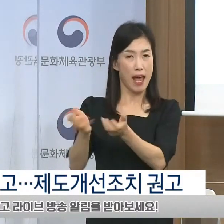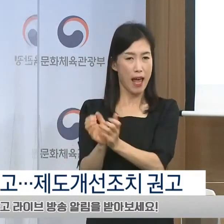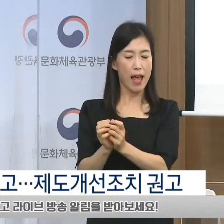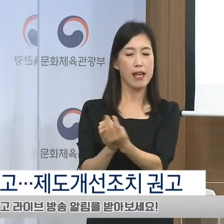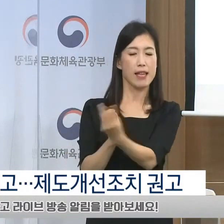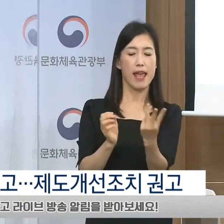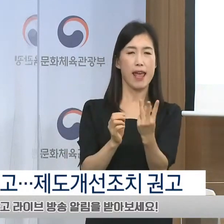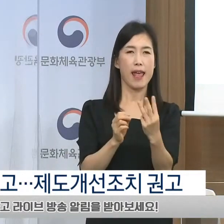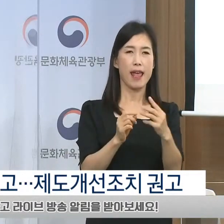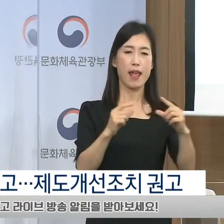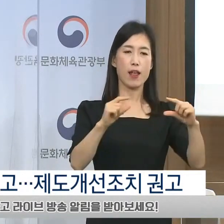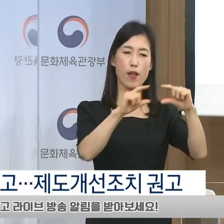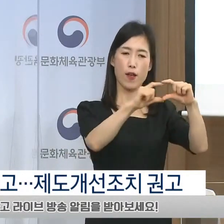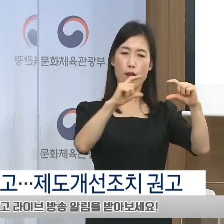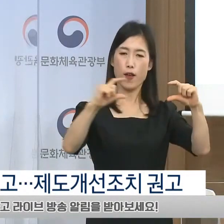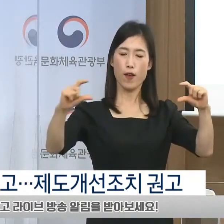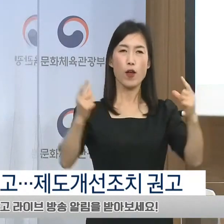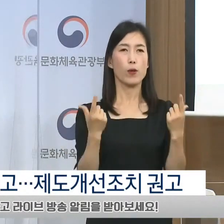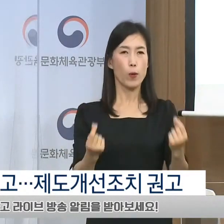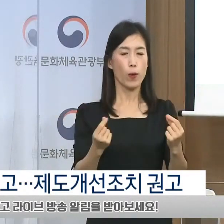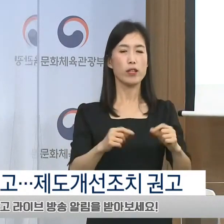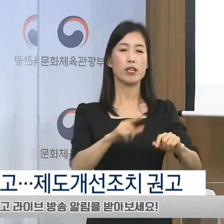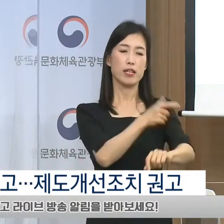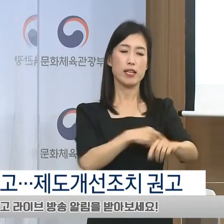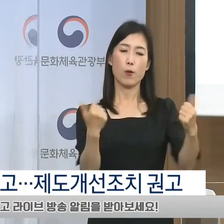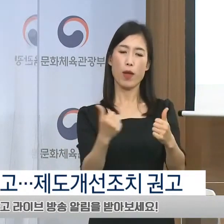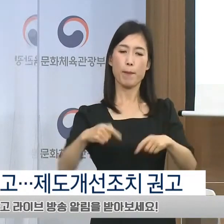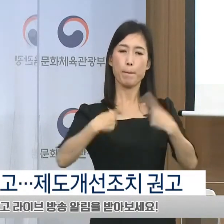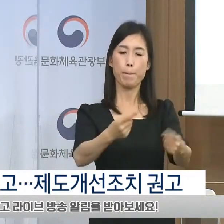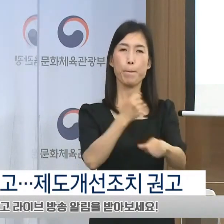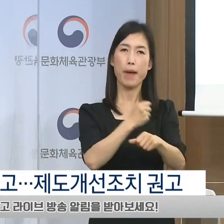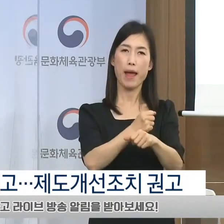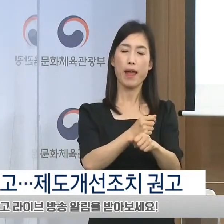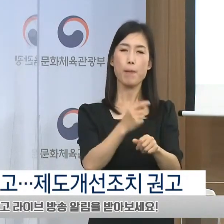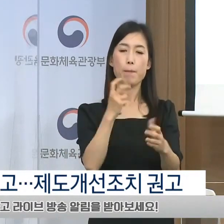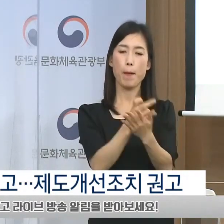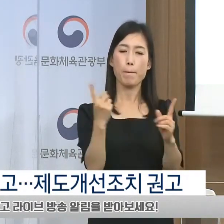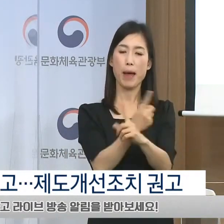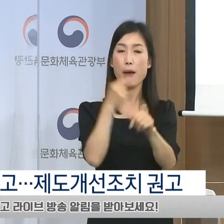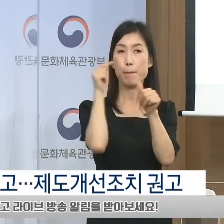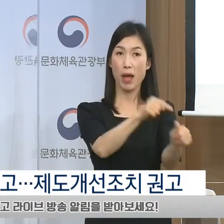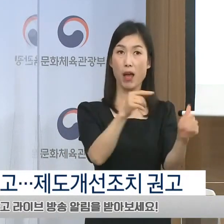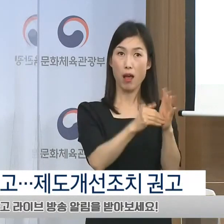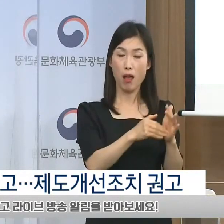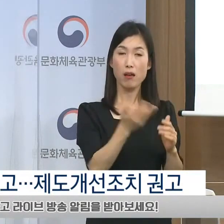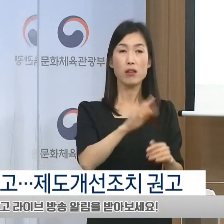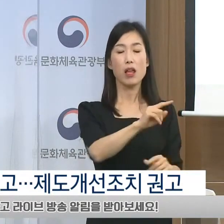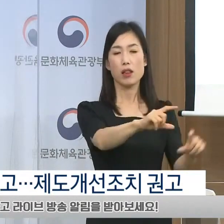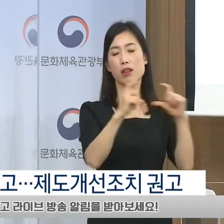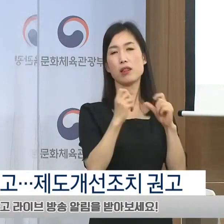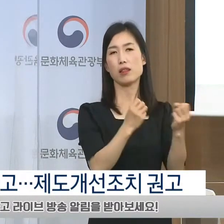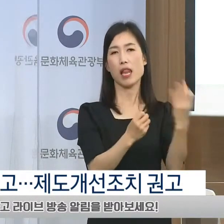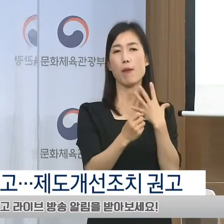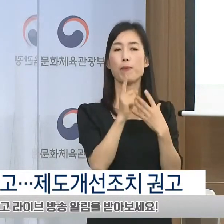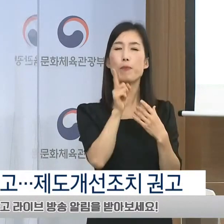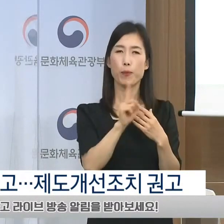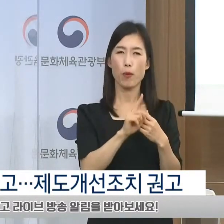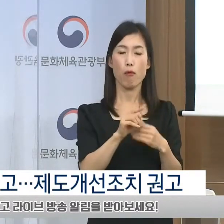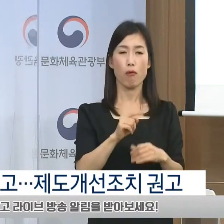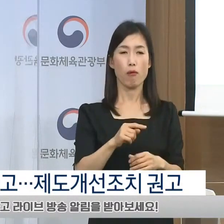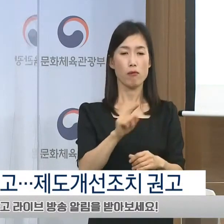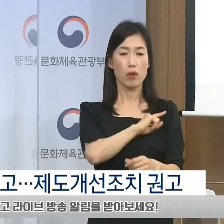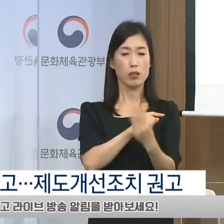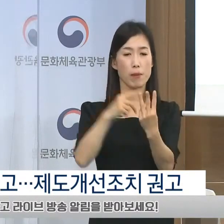구조를 개선하라고 권고한 데 대해서는 제3자 참여가 오른지 여부는